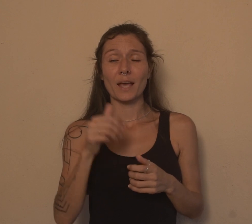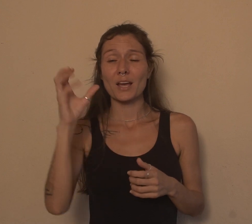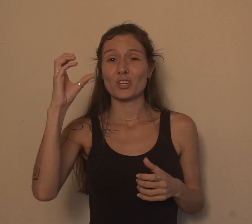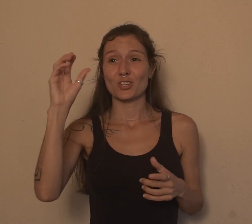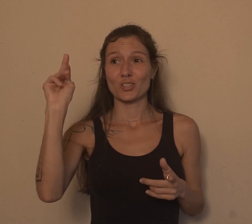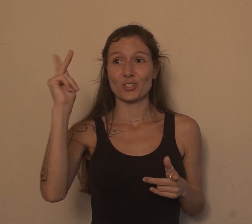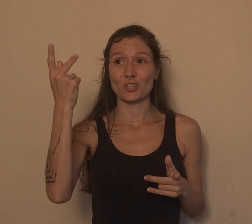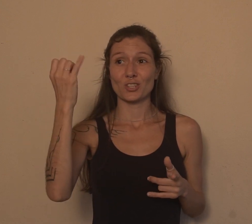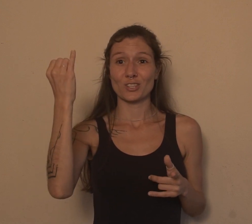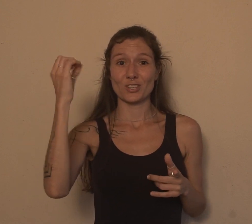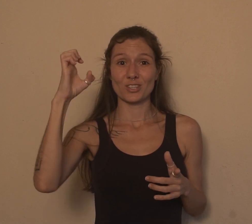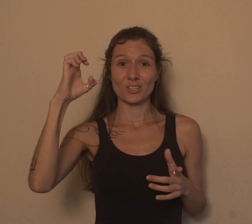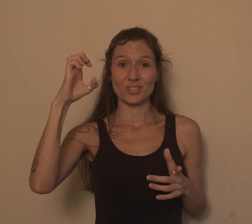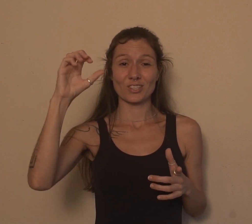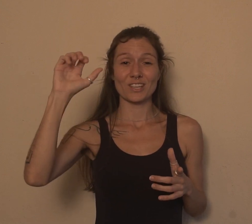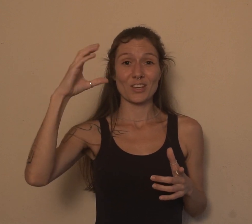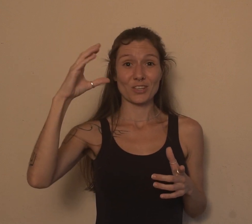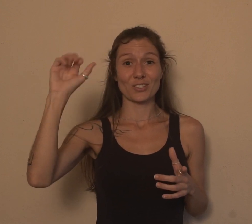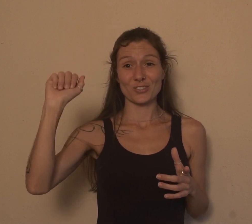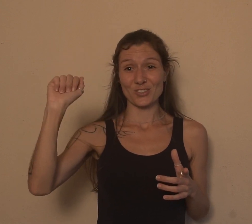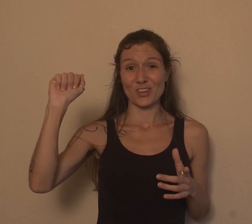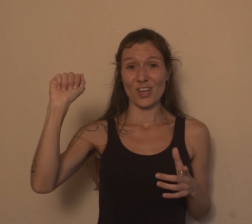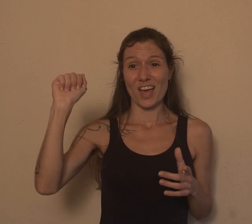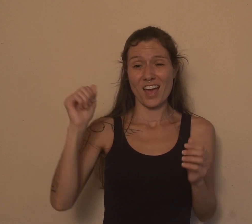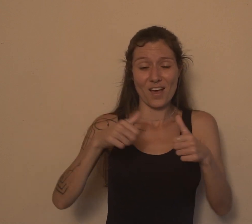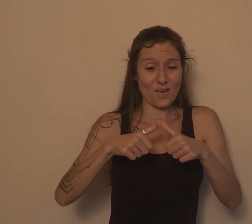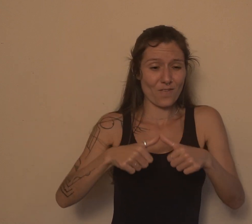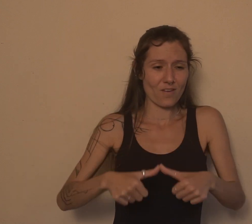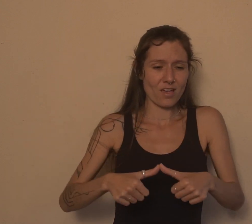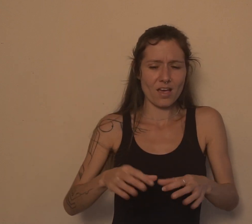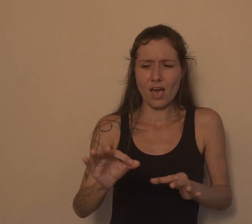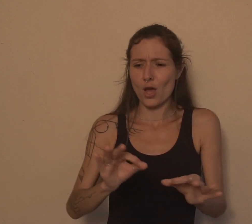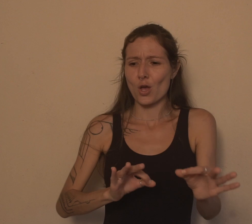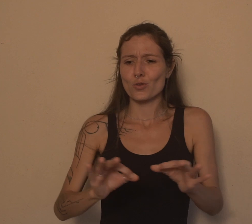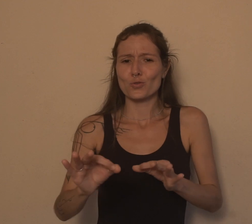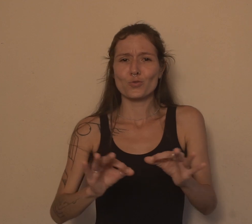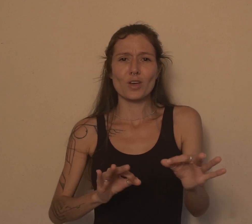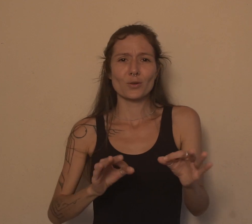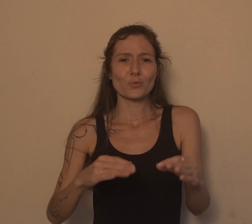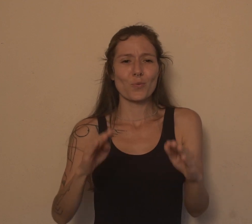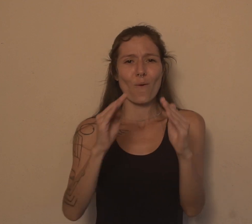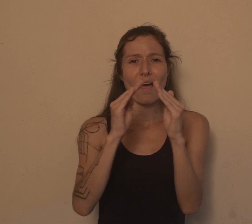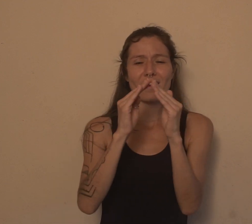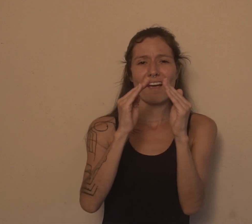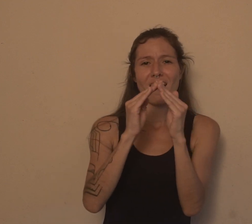giro na vila. Chica ainda fica ajudando a dona Isabel na arrumação e aproveita para saber mais informação.